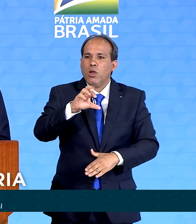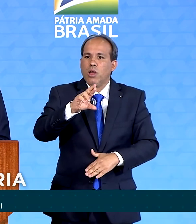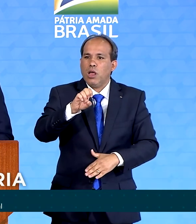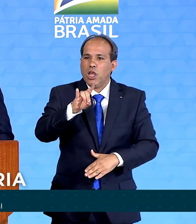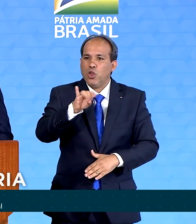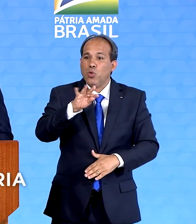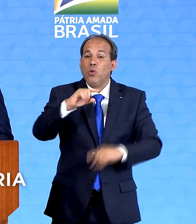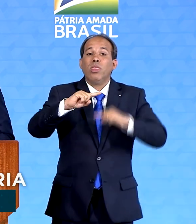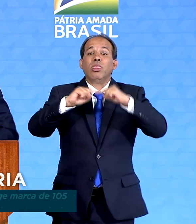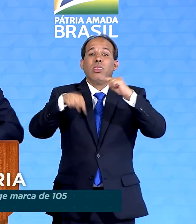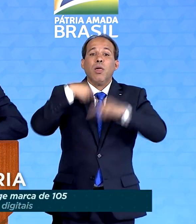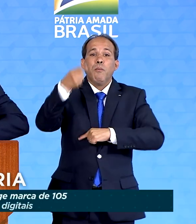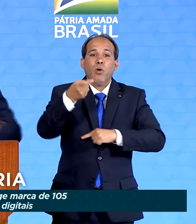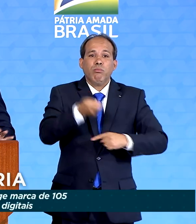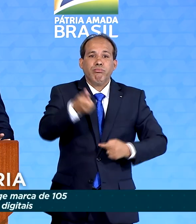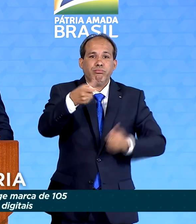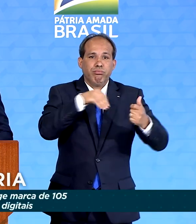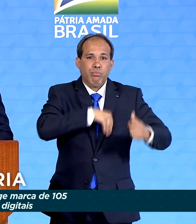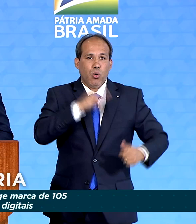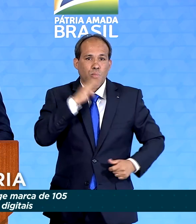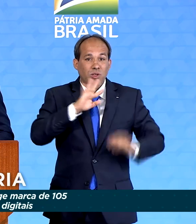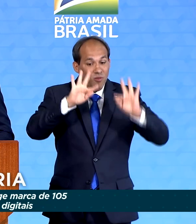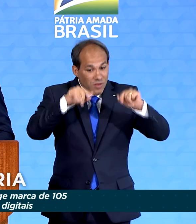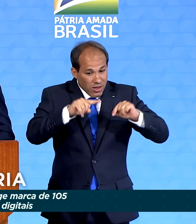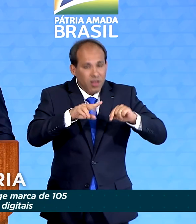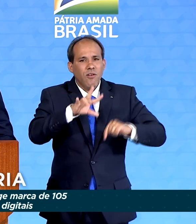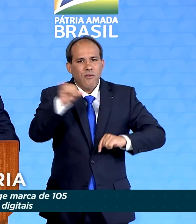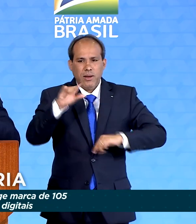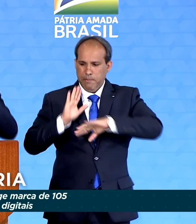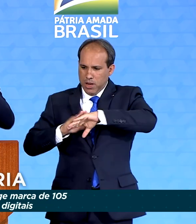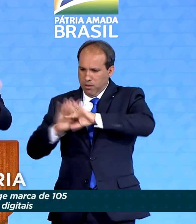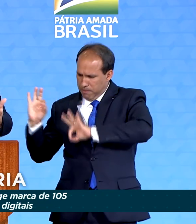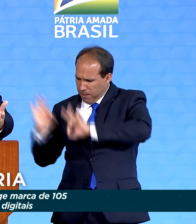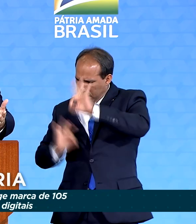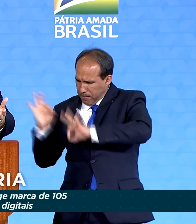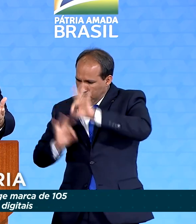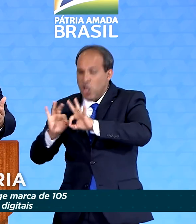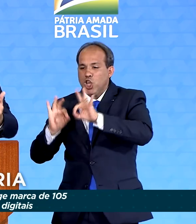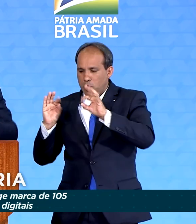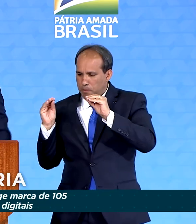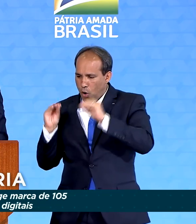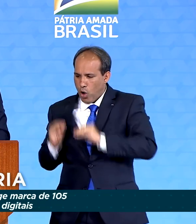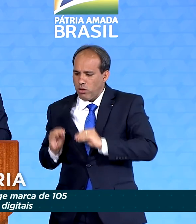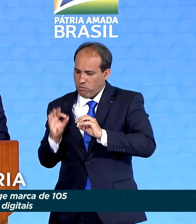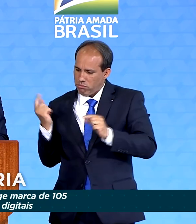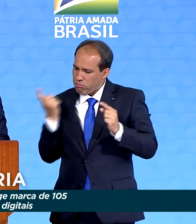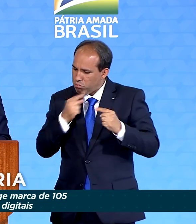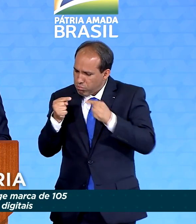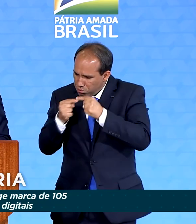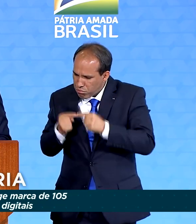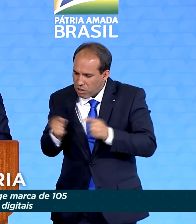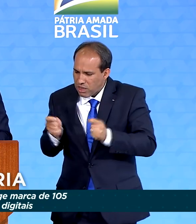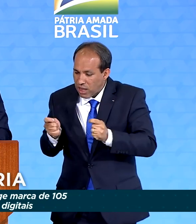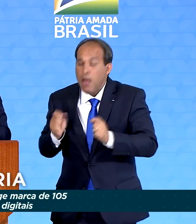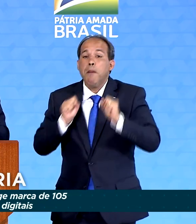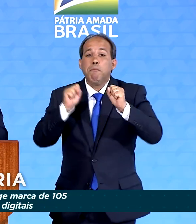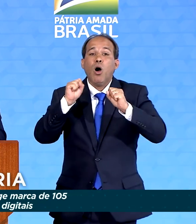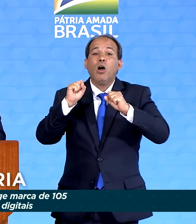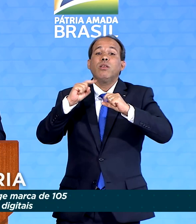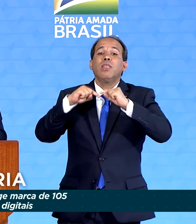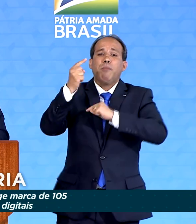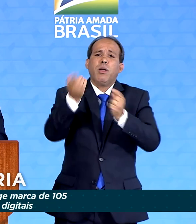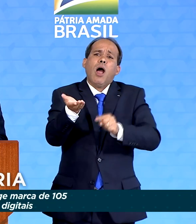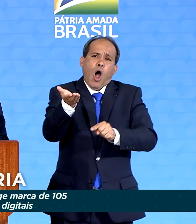auxílio. Isso por determinação nossa matematicamente. Pode até ser mais, mas o que nós vamos fazer é